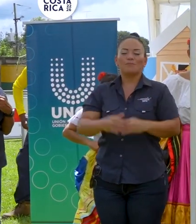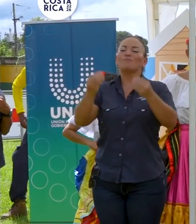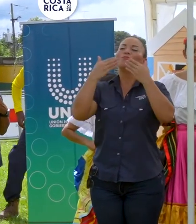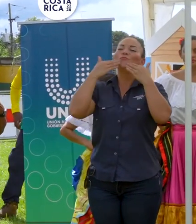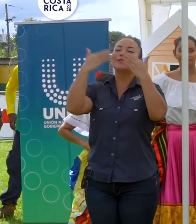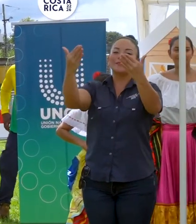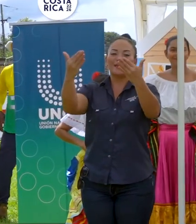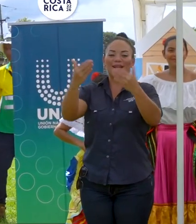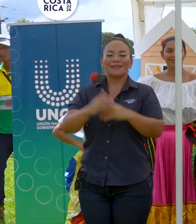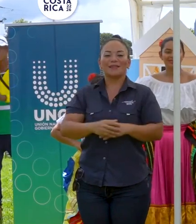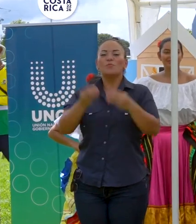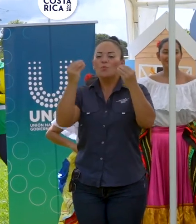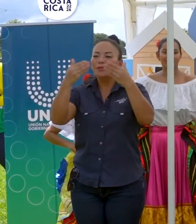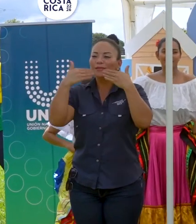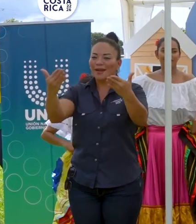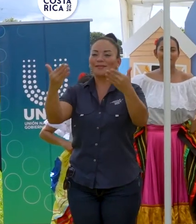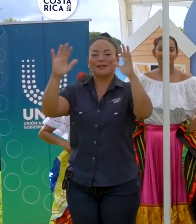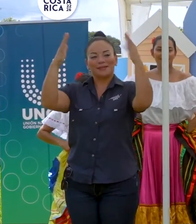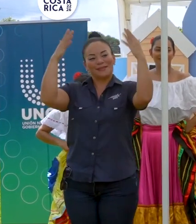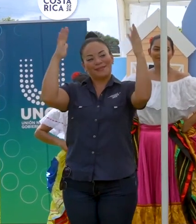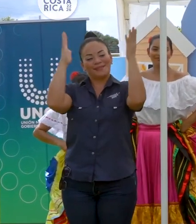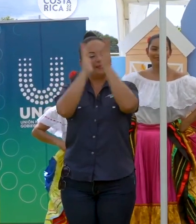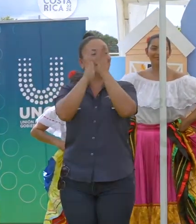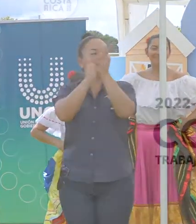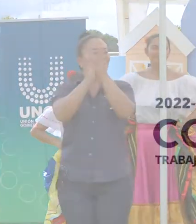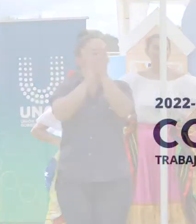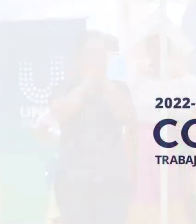Muchísimas gracias, muchísimas gracias.